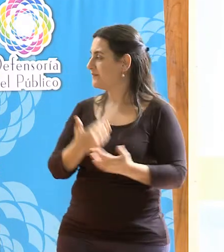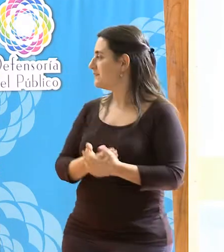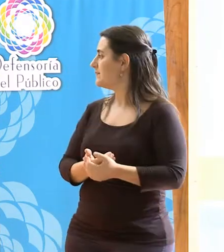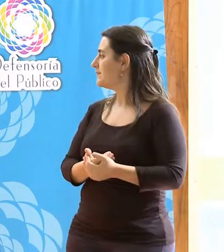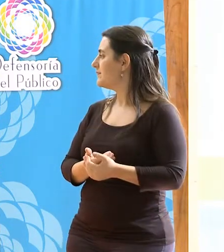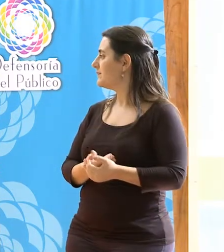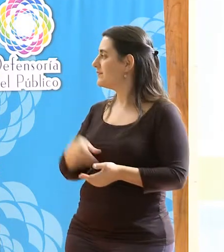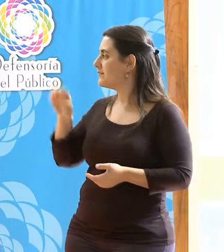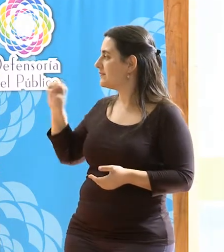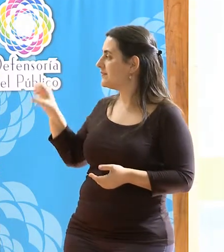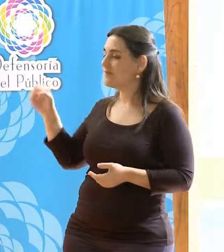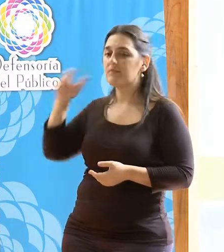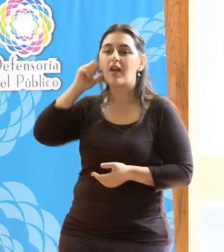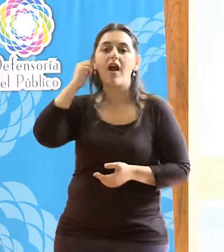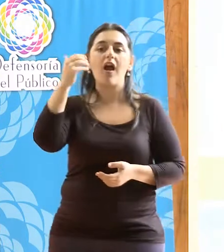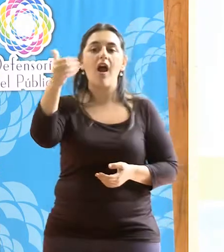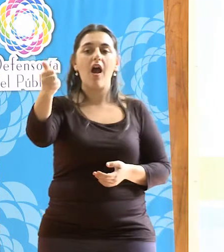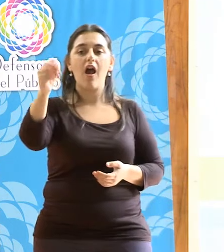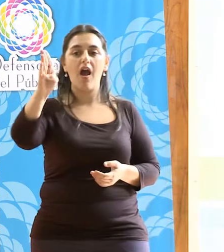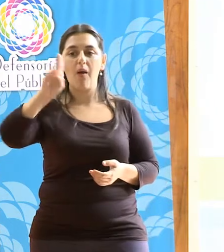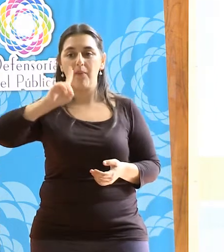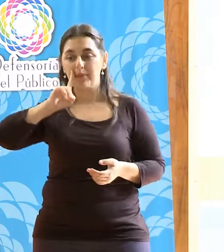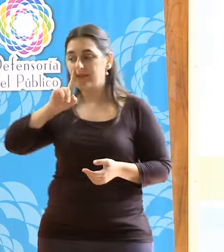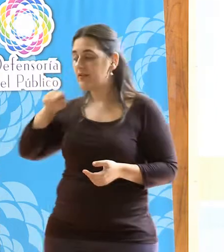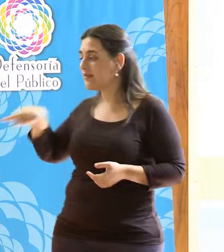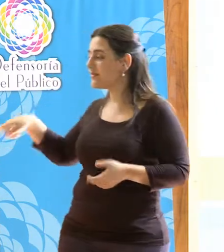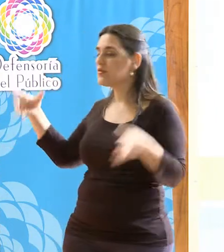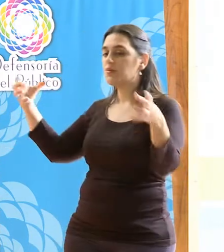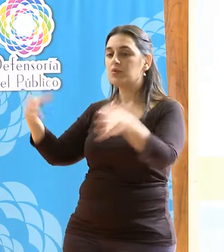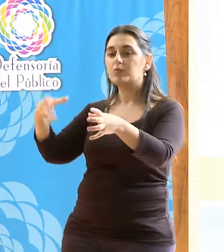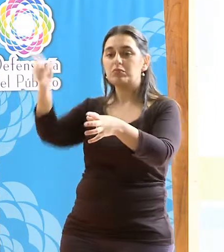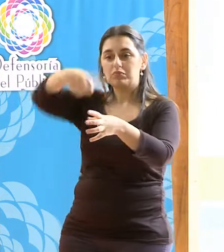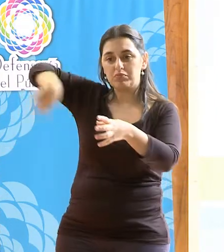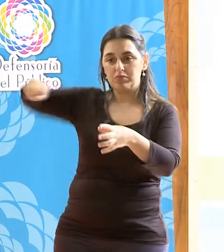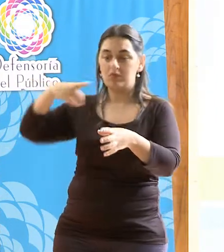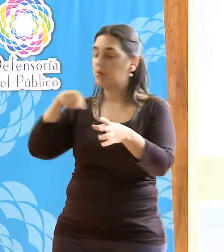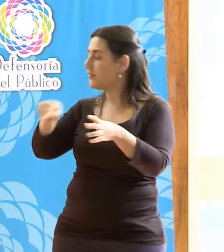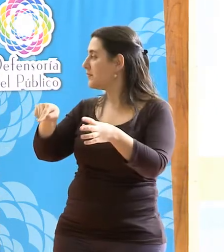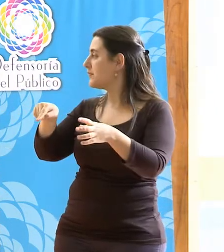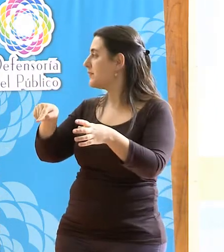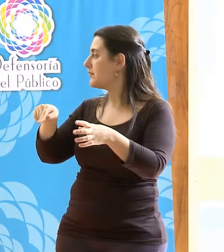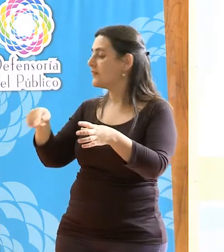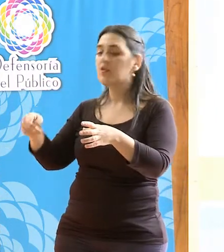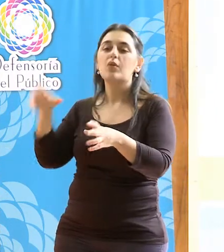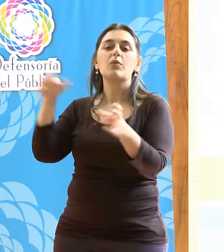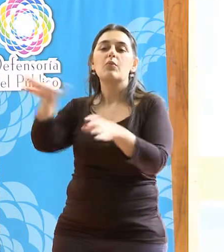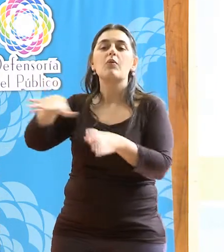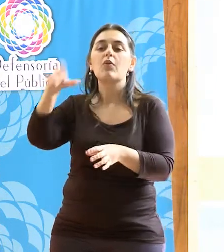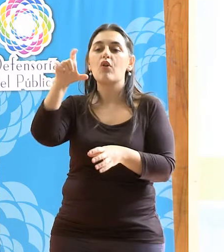mi nombre es Gaby Cardoso, soy de la comunidad de Cangrejillos, Pueblo Ocoya, represento